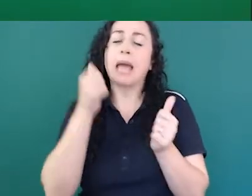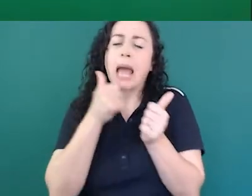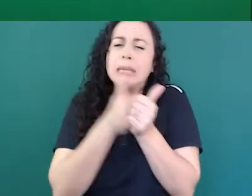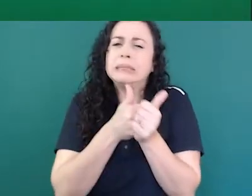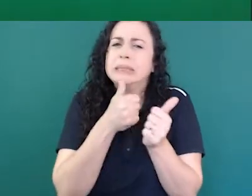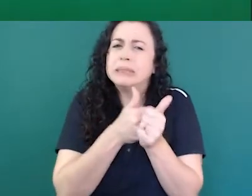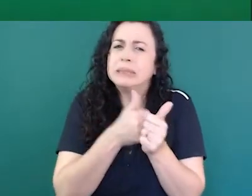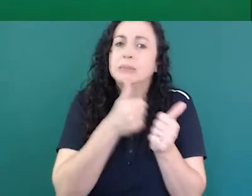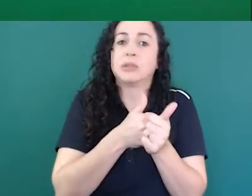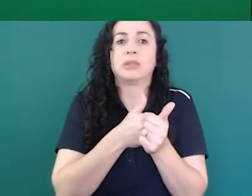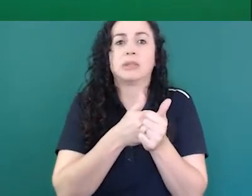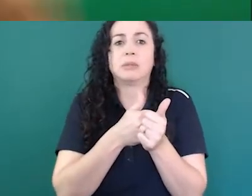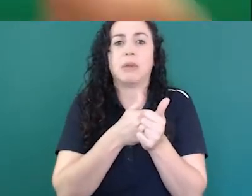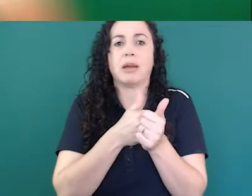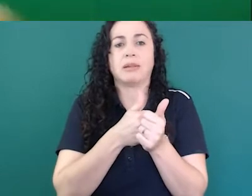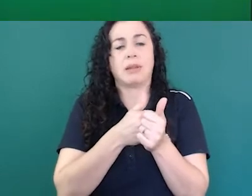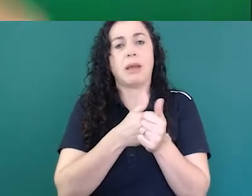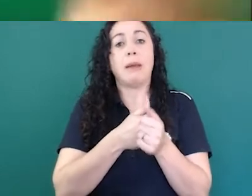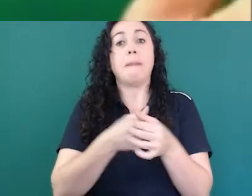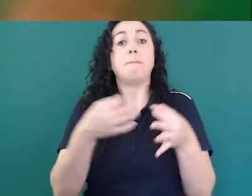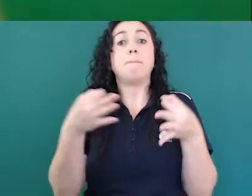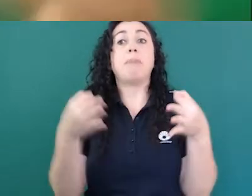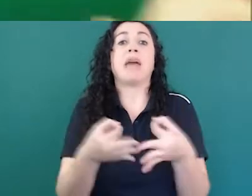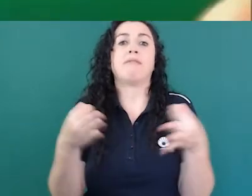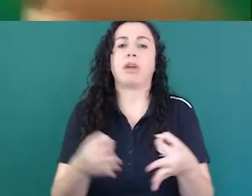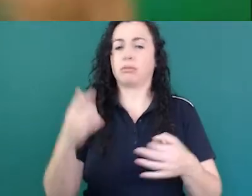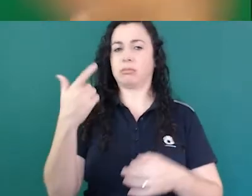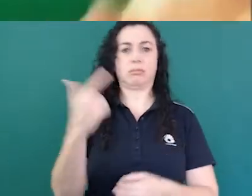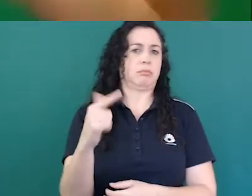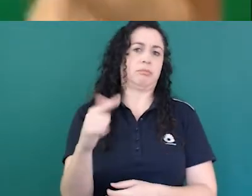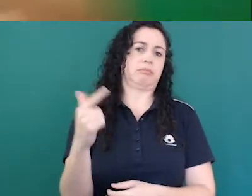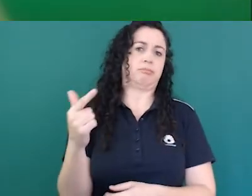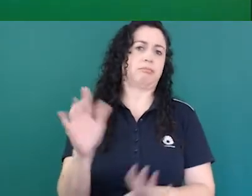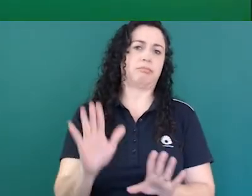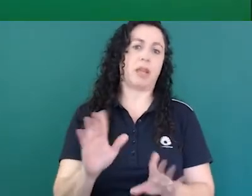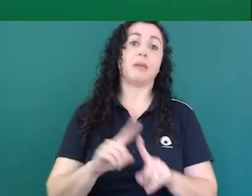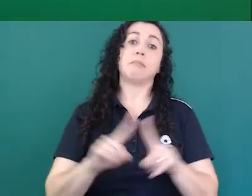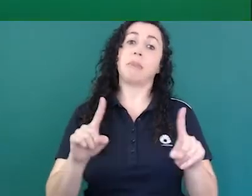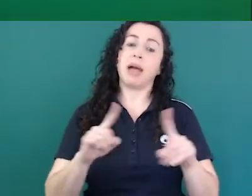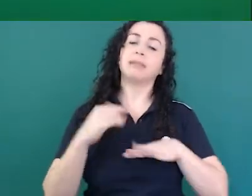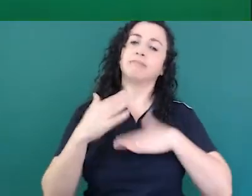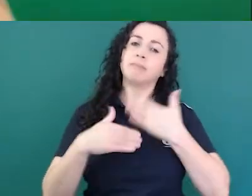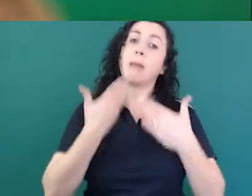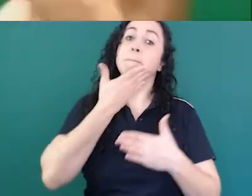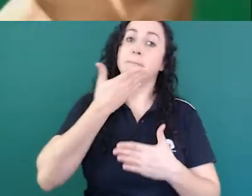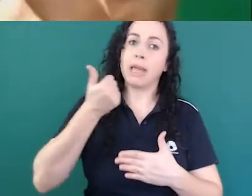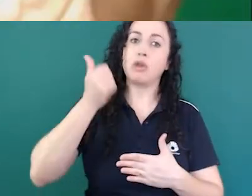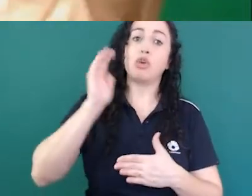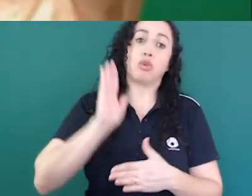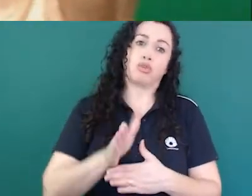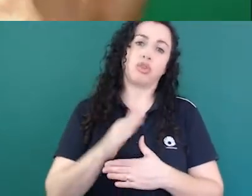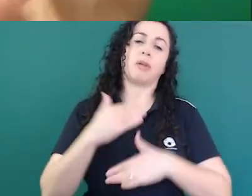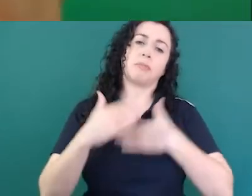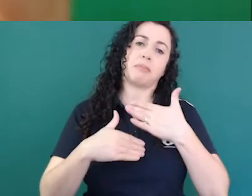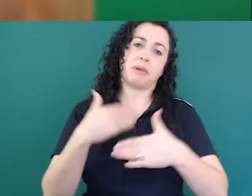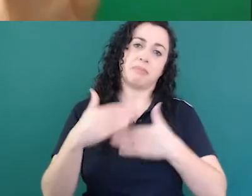está certo e estamos evoluindo está melhorando mas ainda não podemos dizer o Google Translator não é usado para